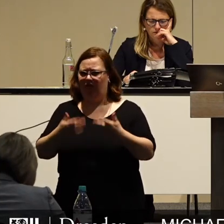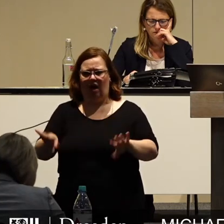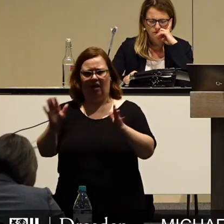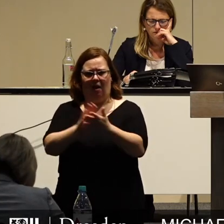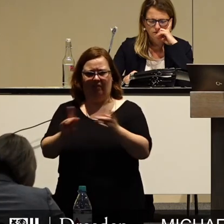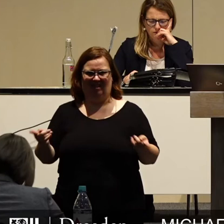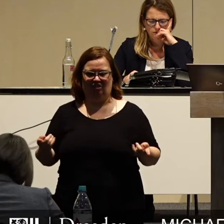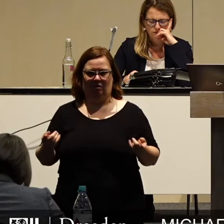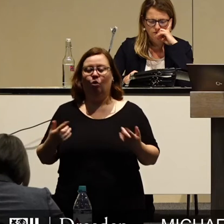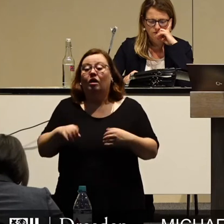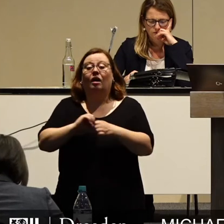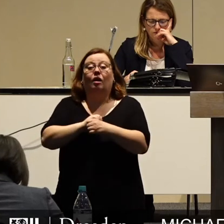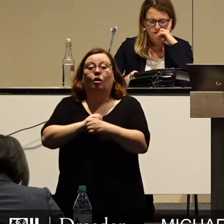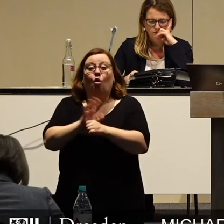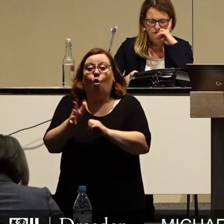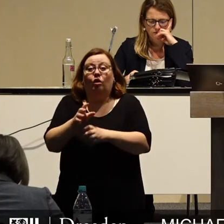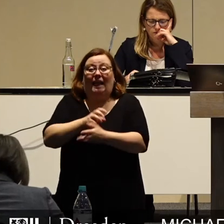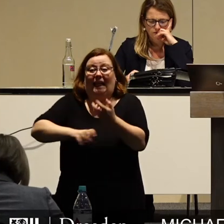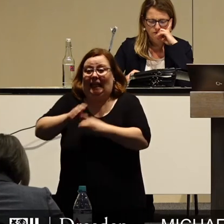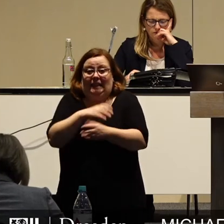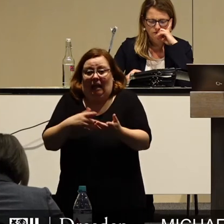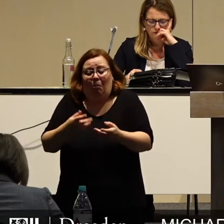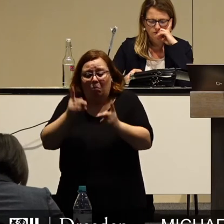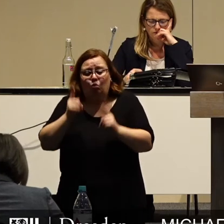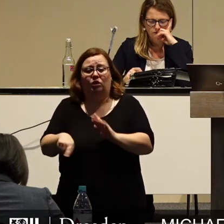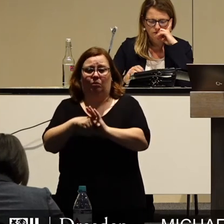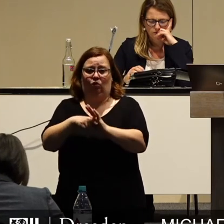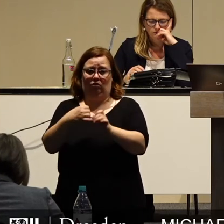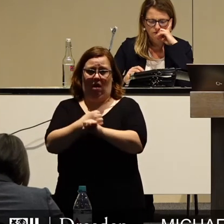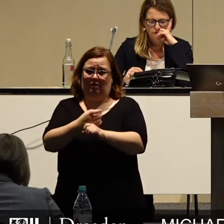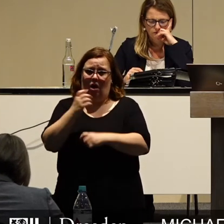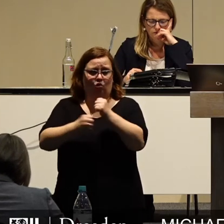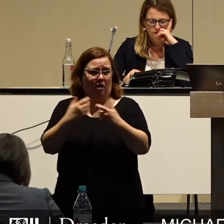ist in der Corona-Krise pure Ideologie, die keinem hilft.